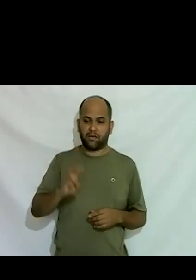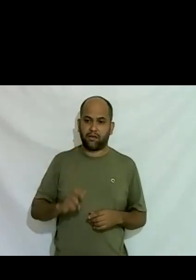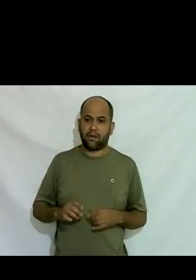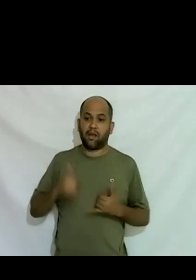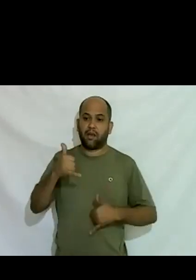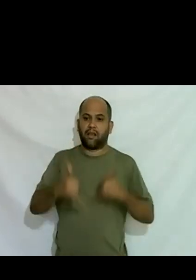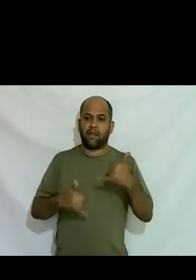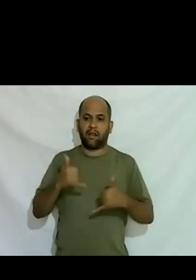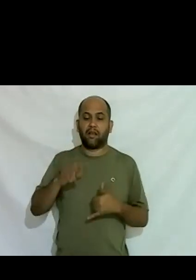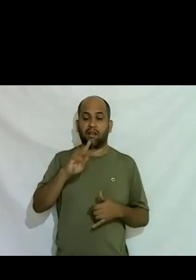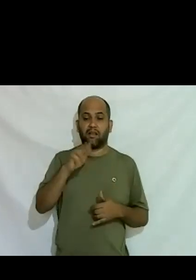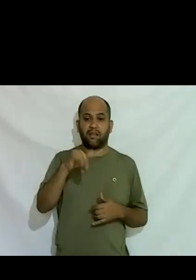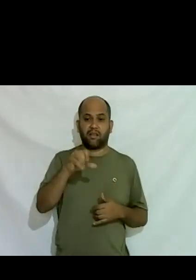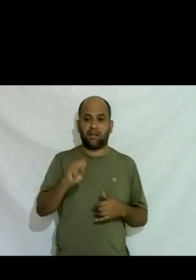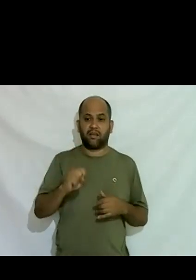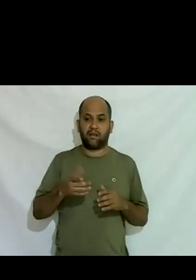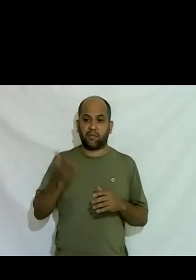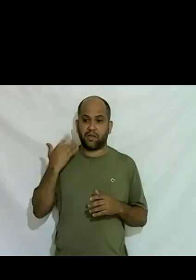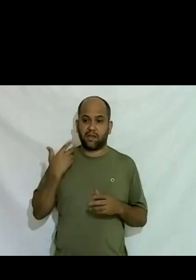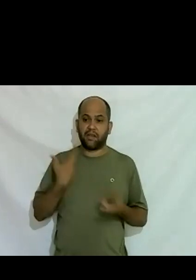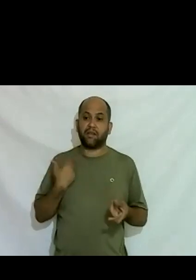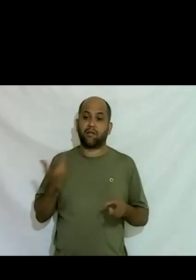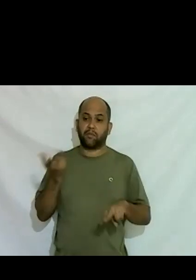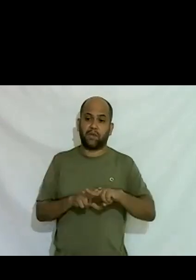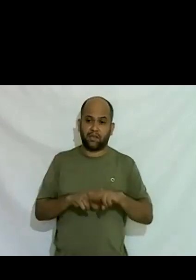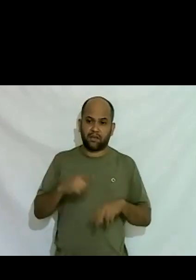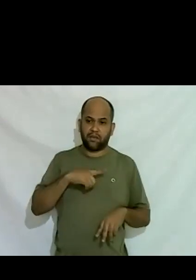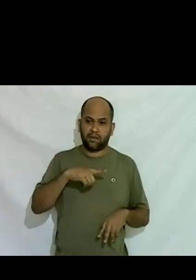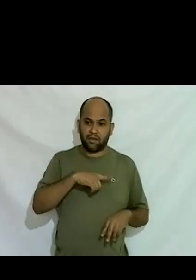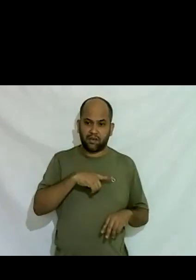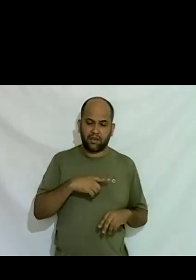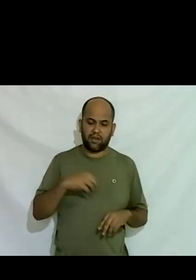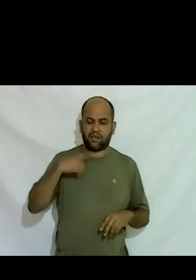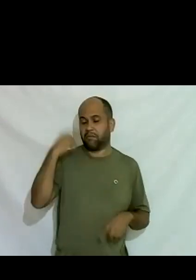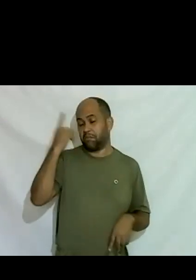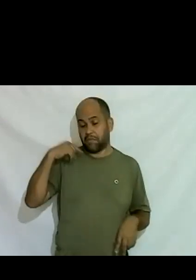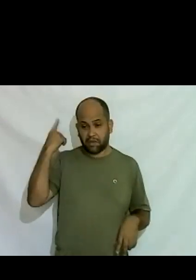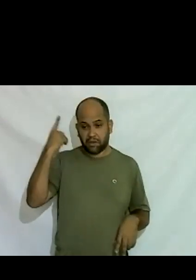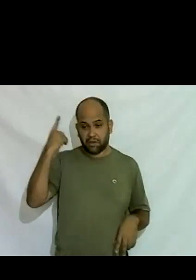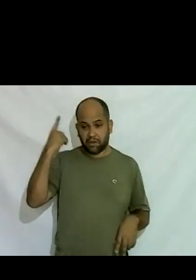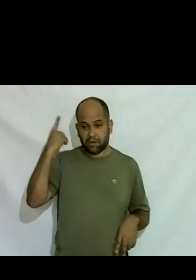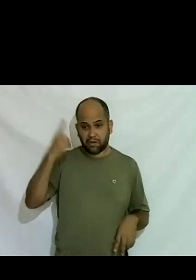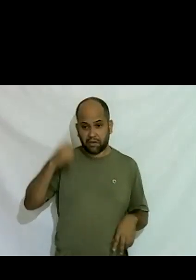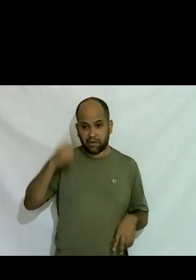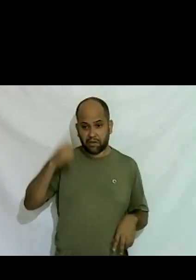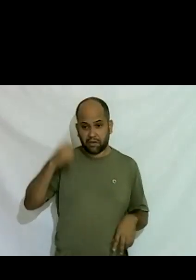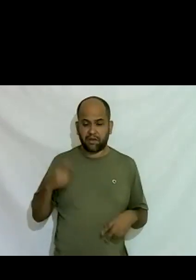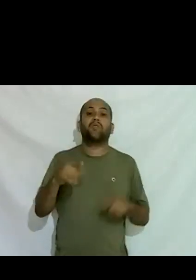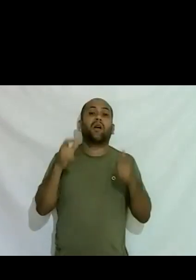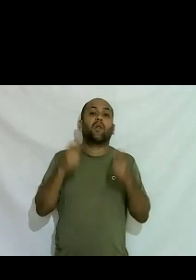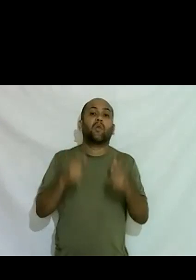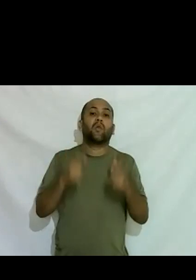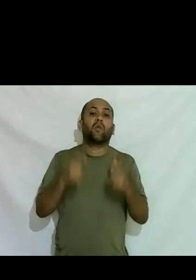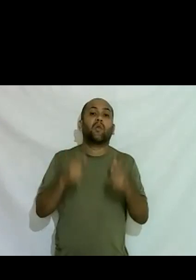travestis que existiam andavam na rua eram presas é era uma loucura não havia espaço né não havia informação